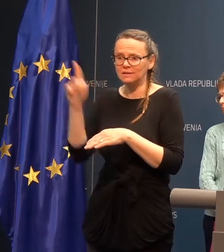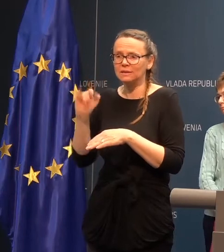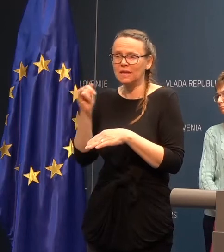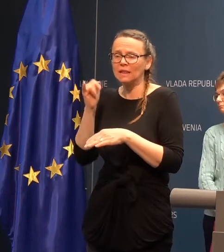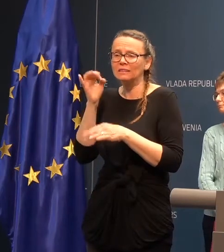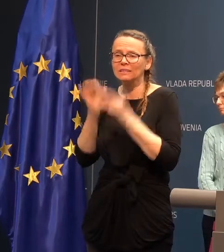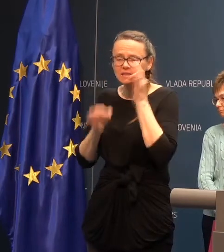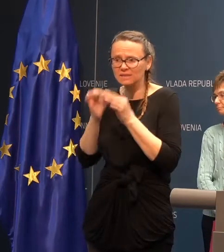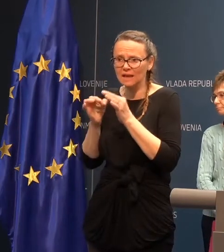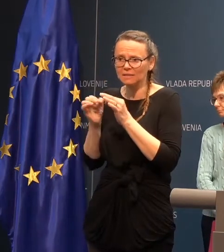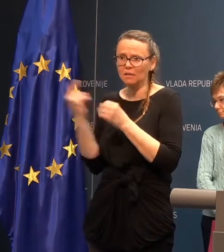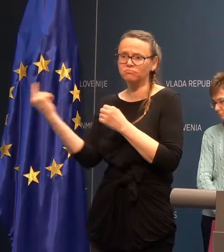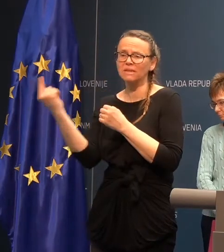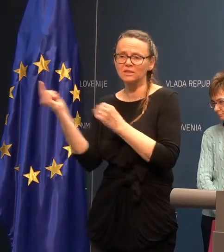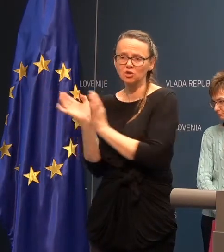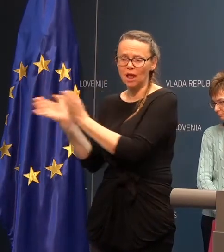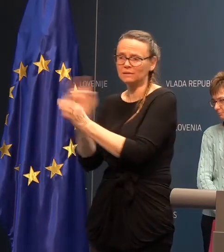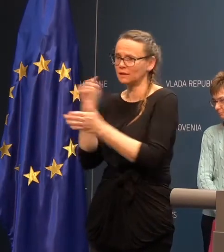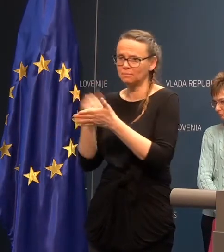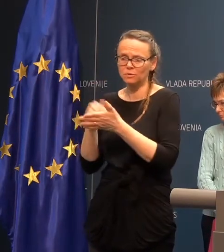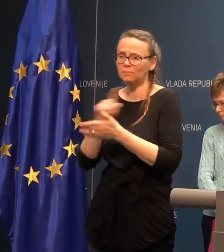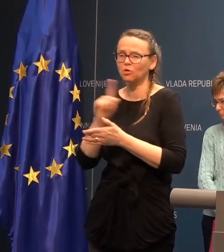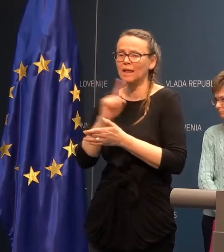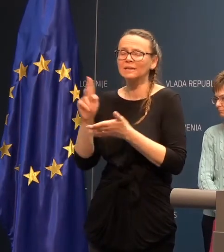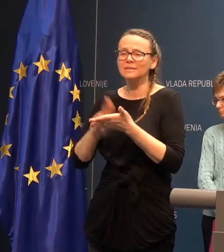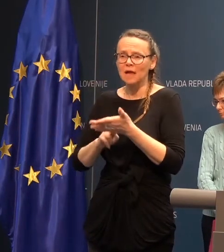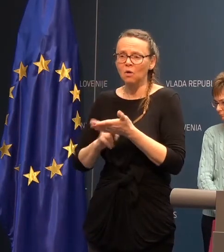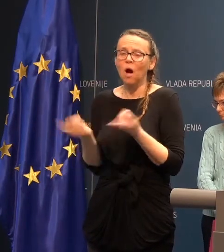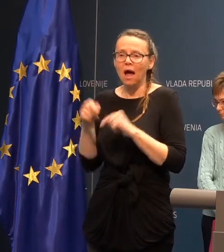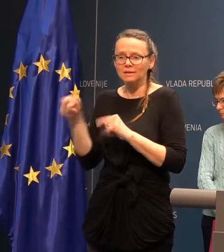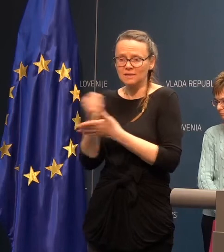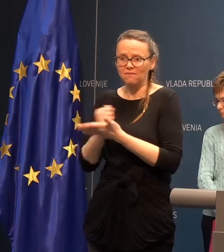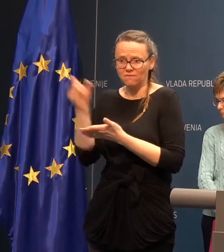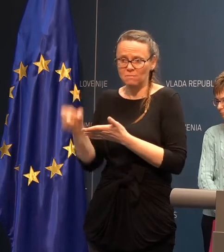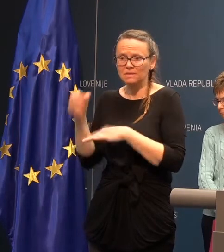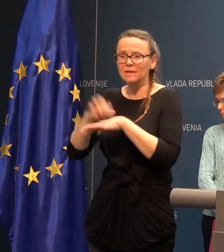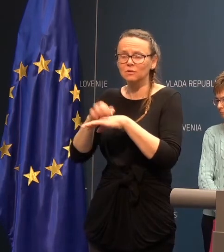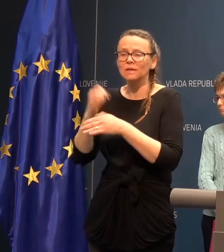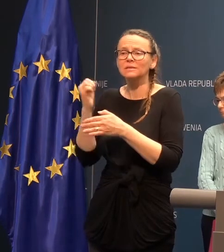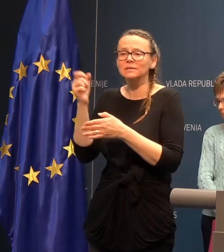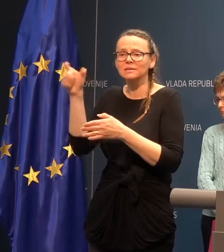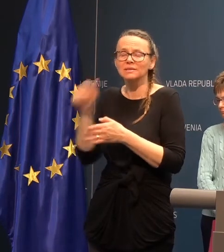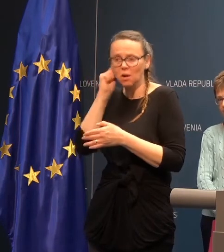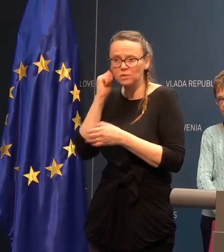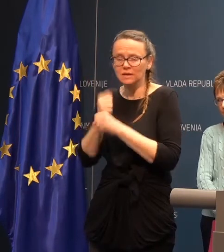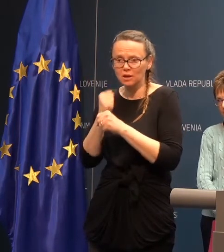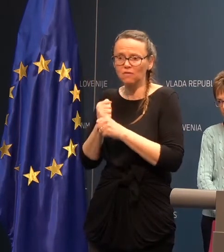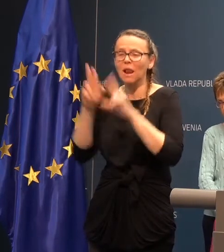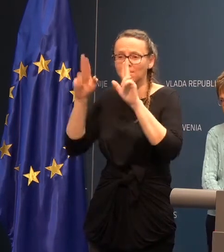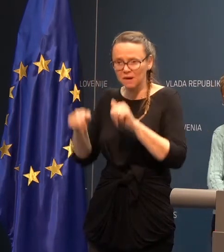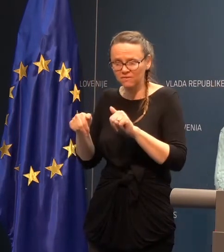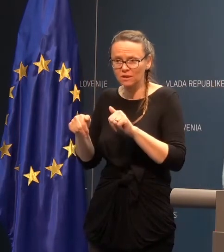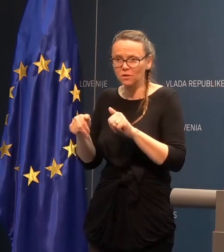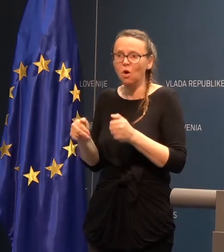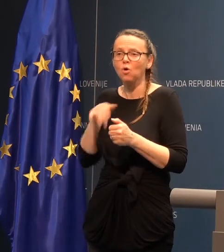ni potrebna do gledevnih simptomov. Sta ta farmacevt in zdravnica ravnala pravilno, ko sta prišla v službo, bi im svetovali drugače,